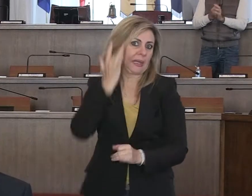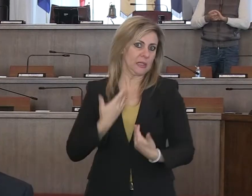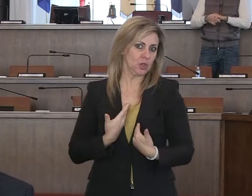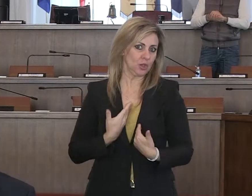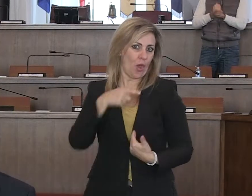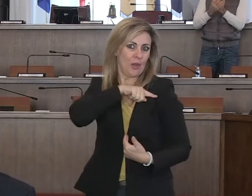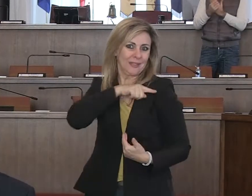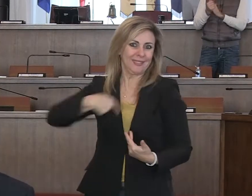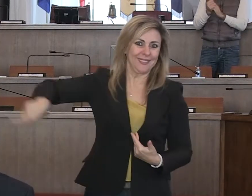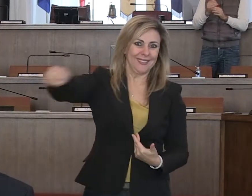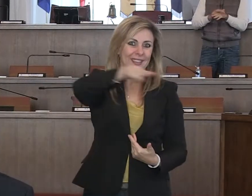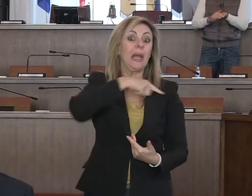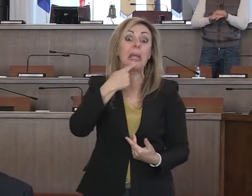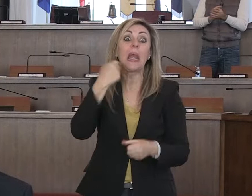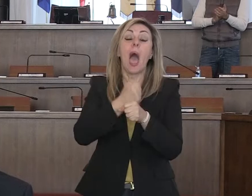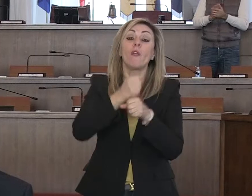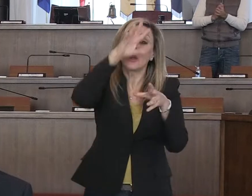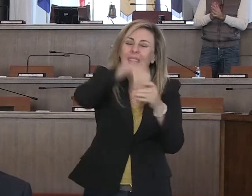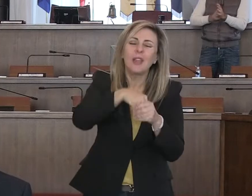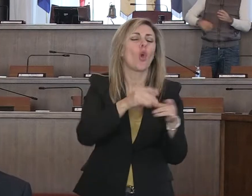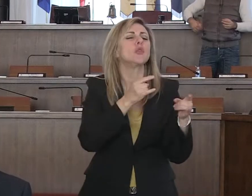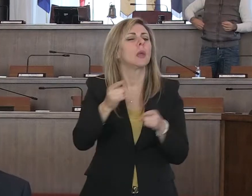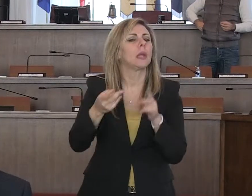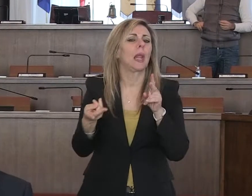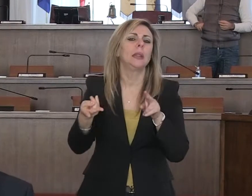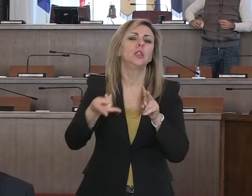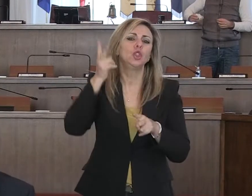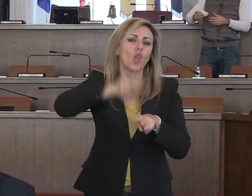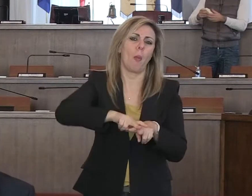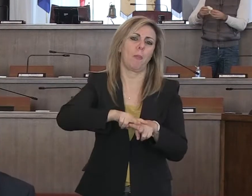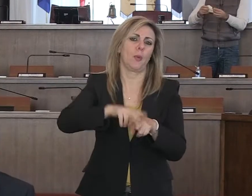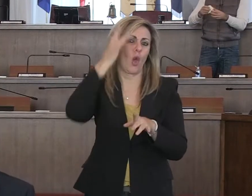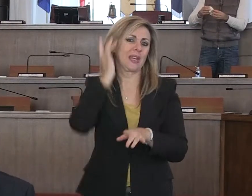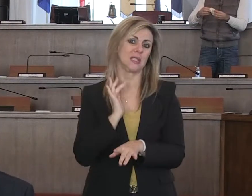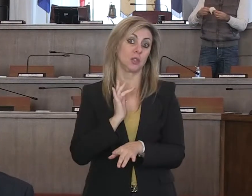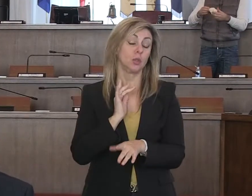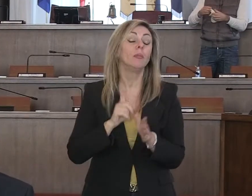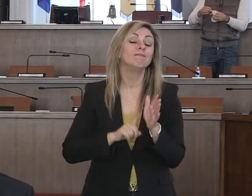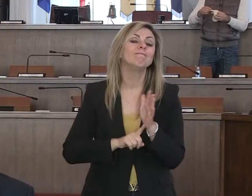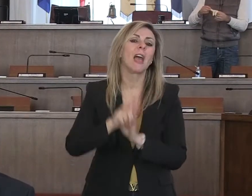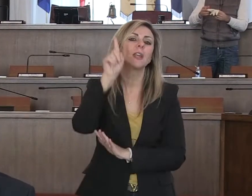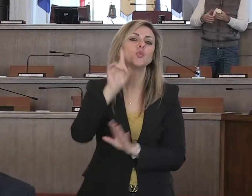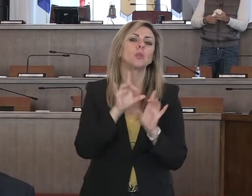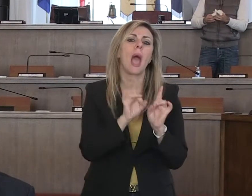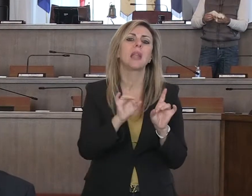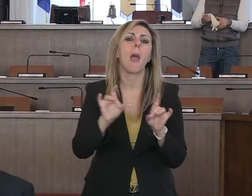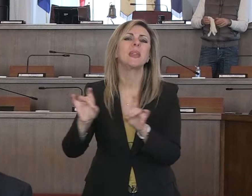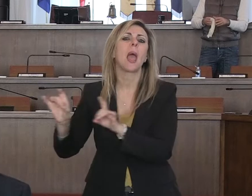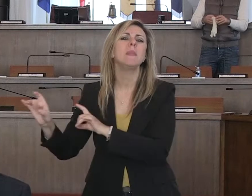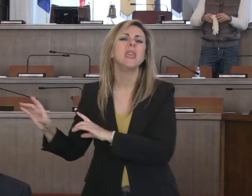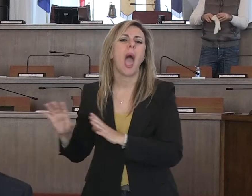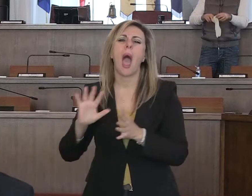particolare quelli che sono in prima linea stanno dentro gli ospedali e come dimostrano i dati epidemiologici hanno una